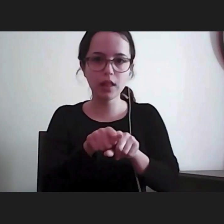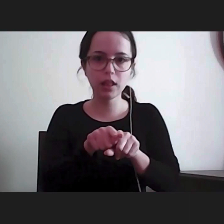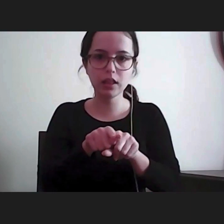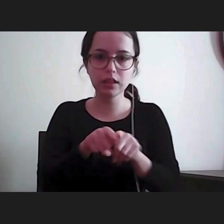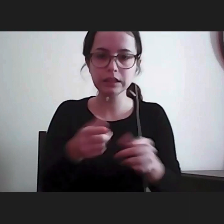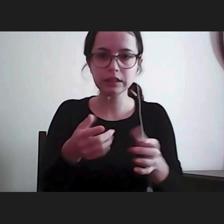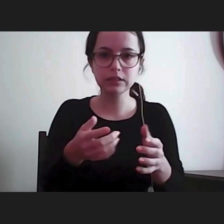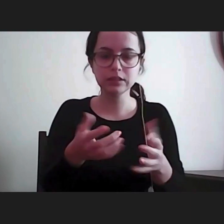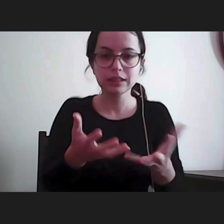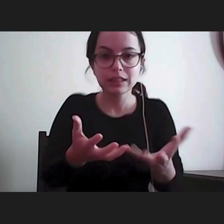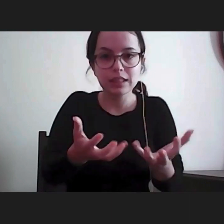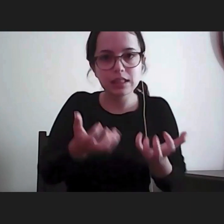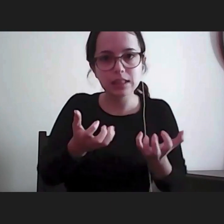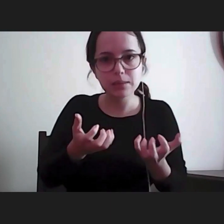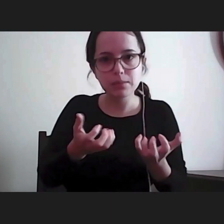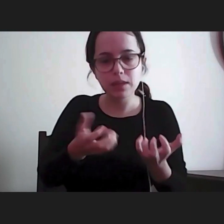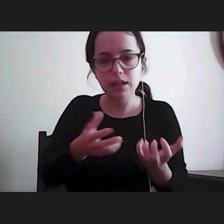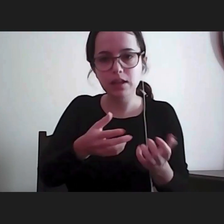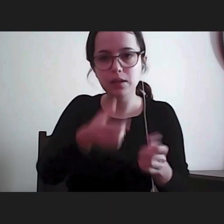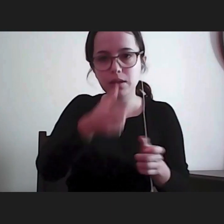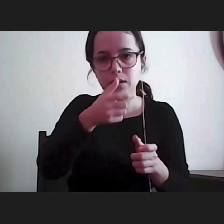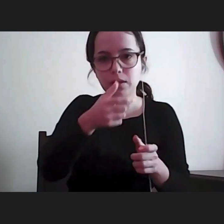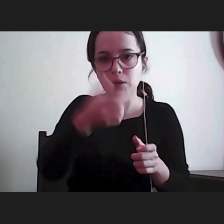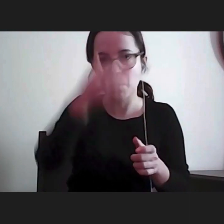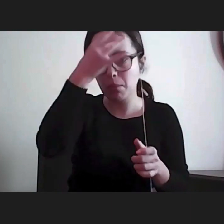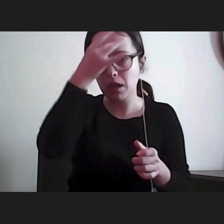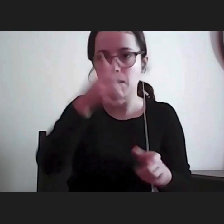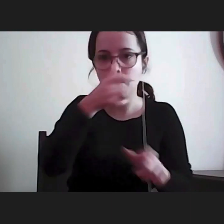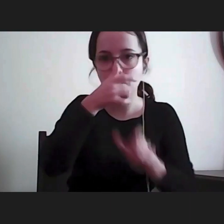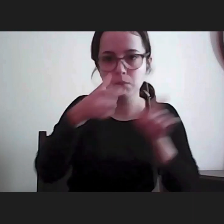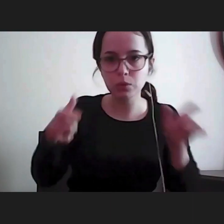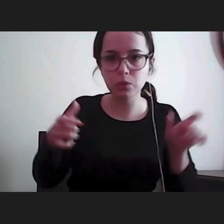recebimento, de queixa, um dever de ouvir os cidadãos.